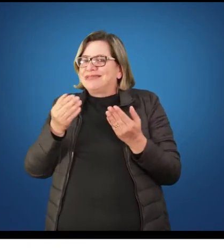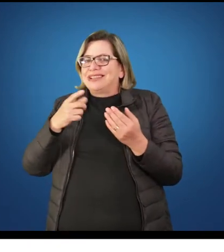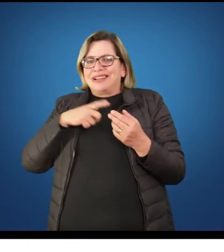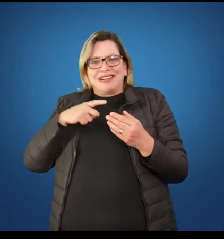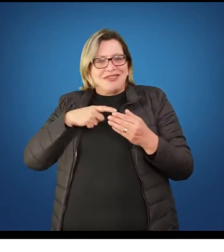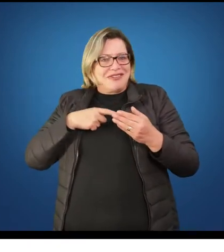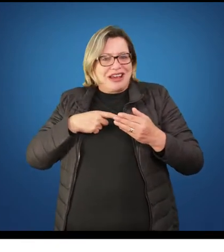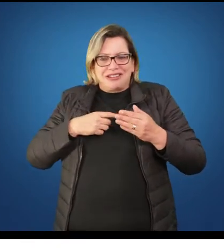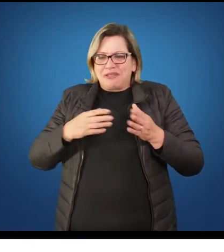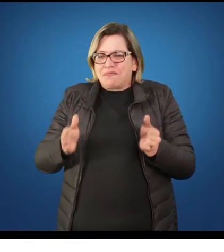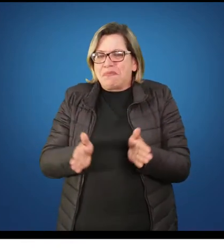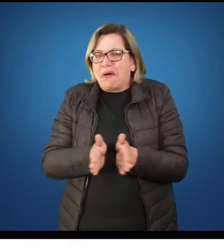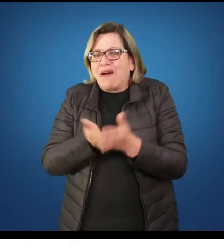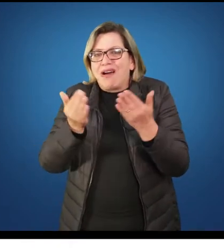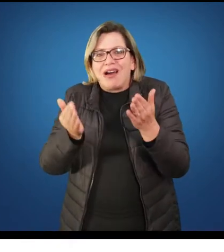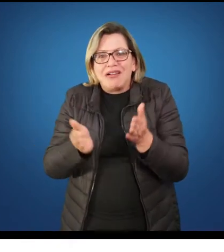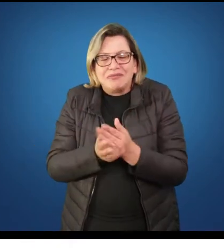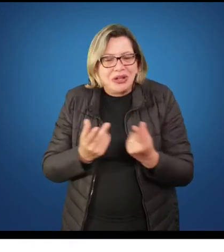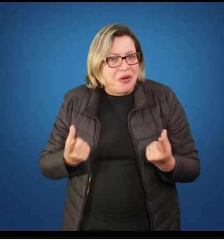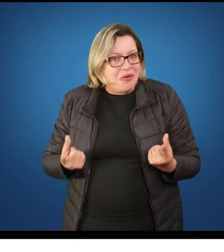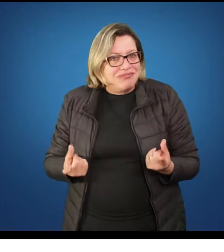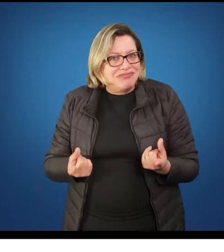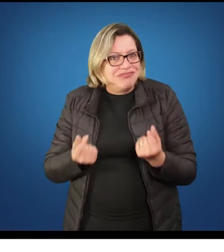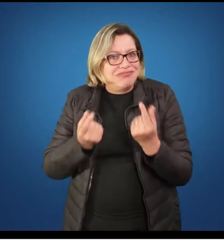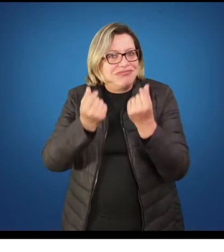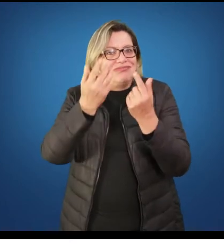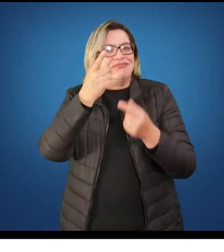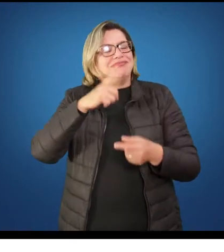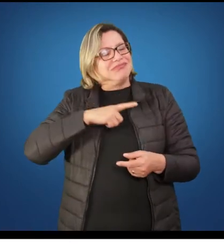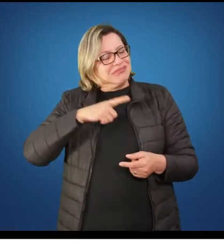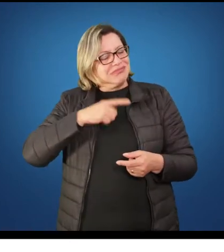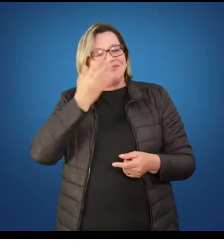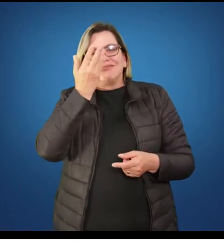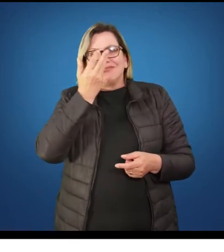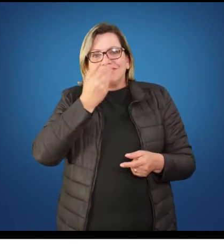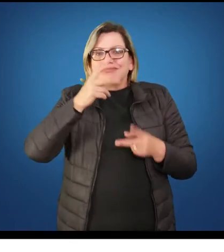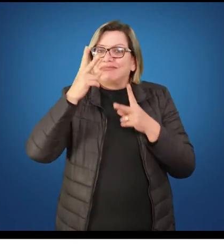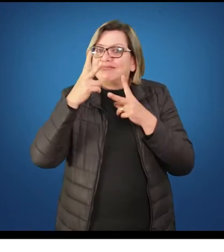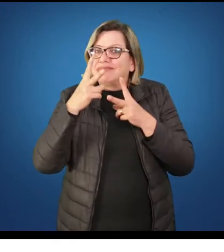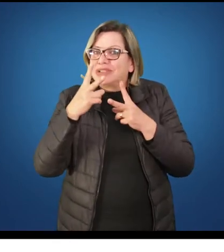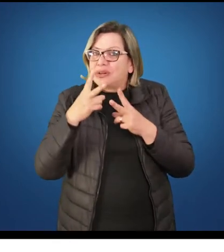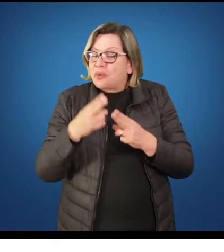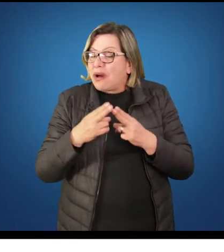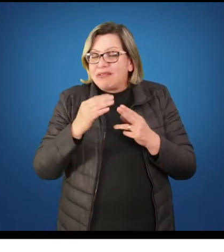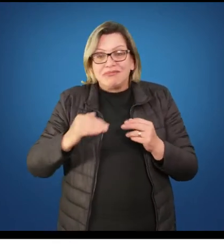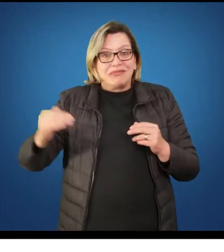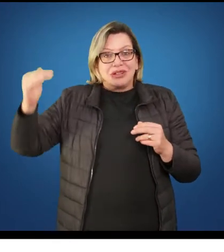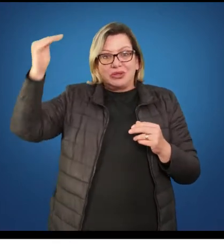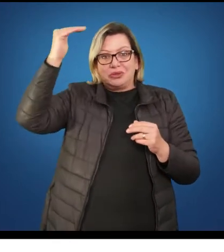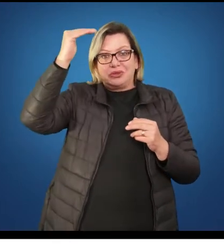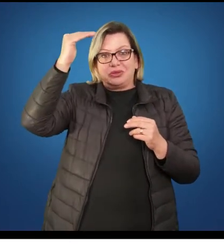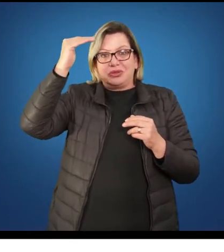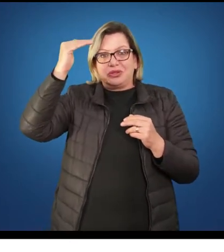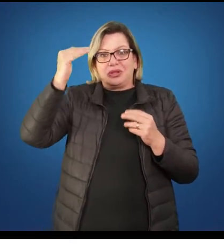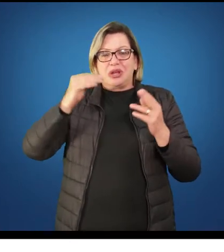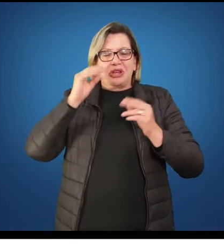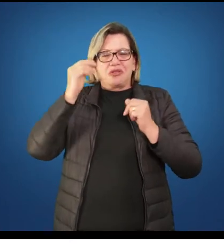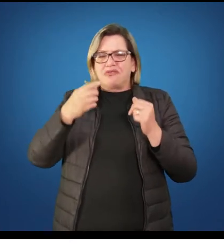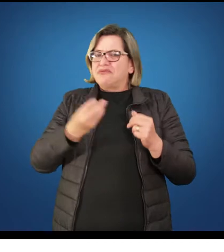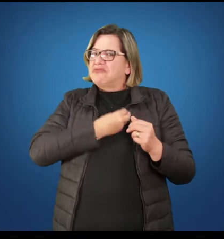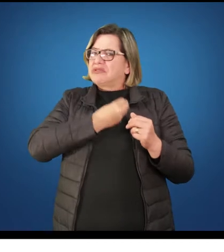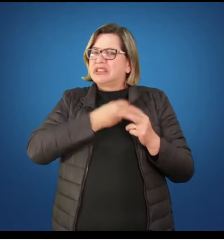que a infância, na verdade, é uma categoria social e que, assim como a adolescência, ela vai ser